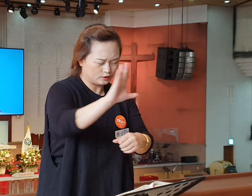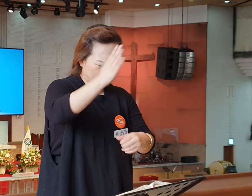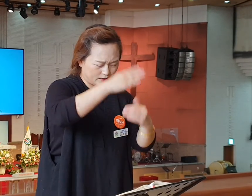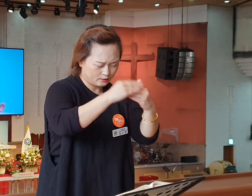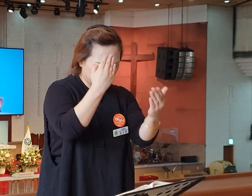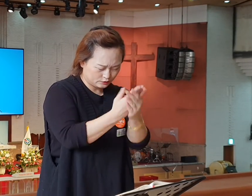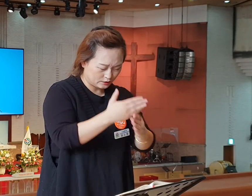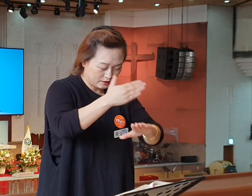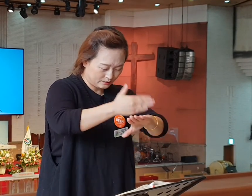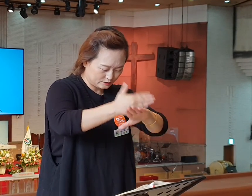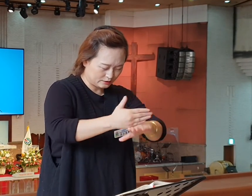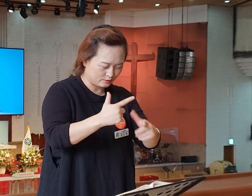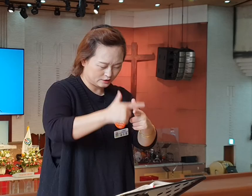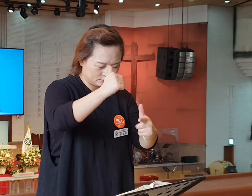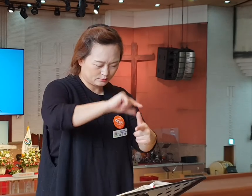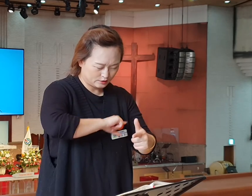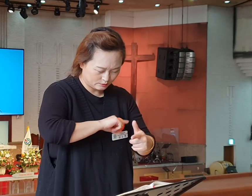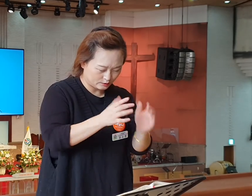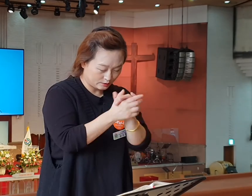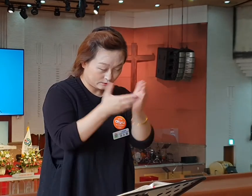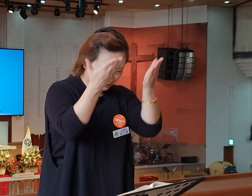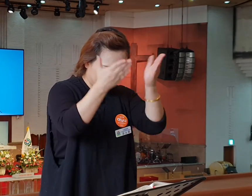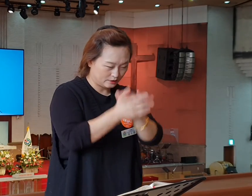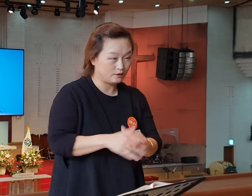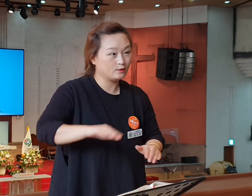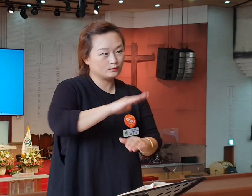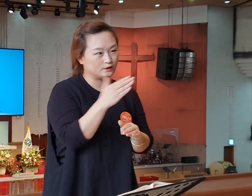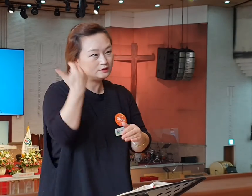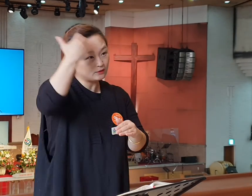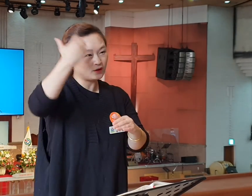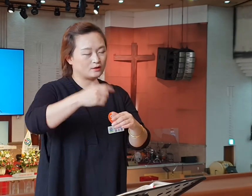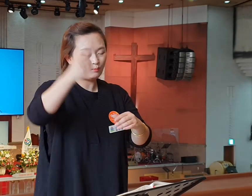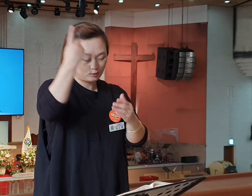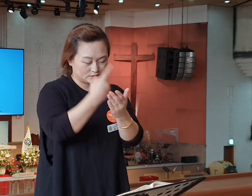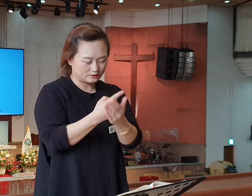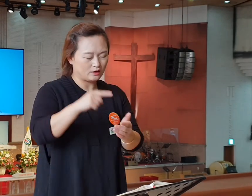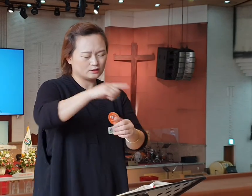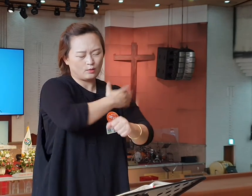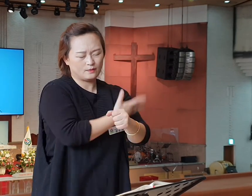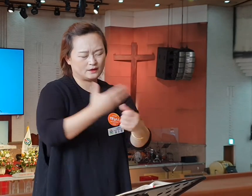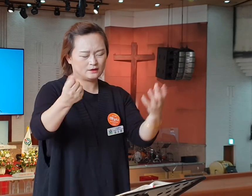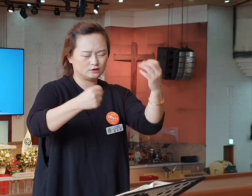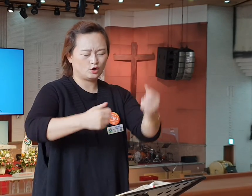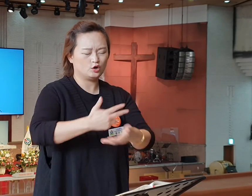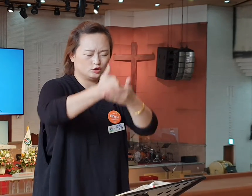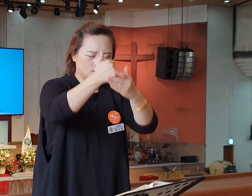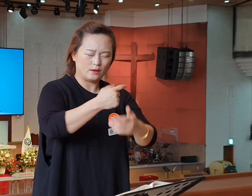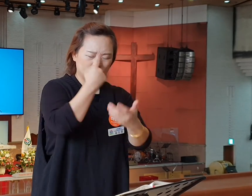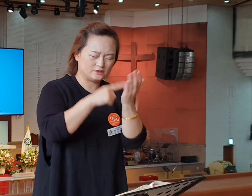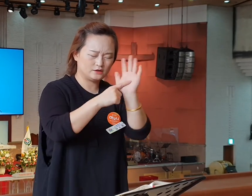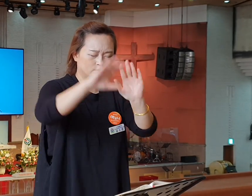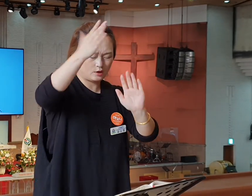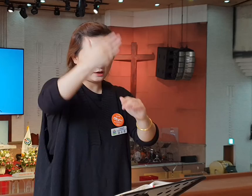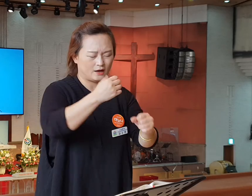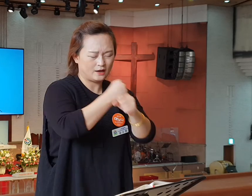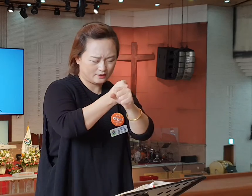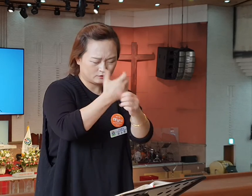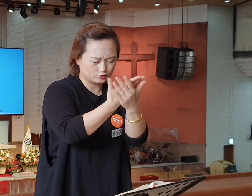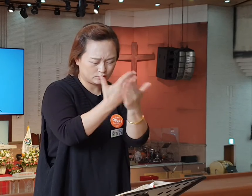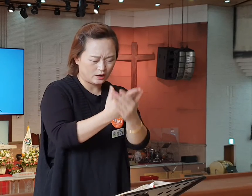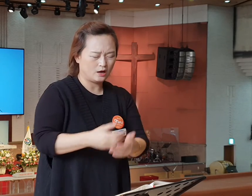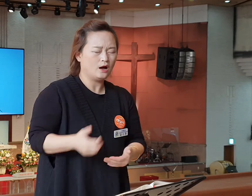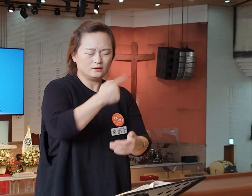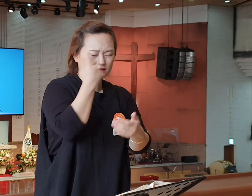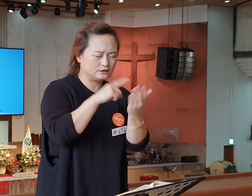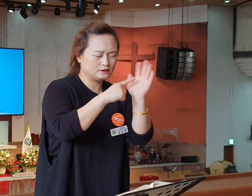기도하옵나이다. 아멘. 우리 제 기도합니다. 성령님 우리에게 오셔서 그 권능으로 증인되게 하여 주시옵소서 증인되는 일